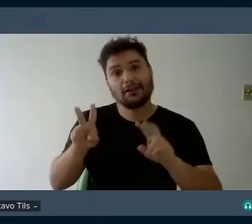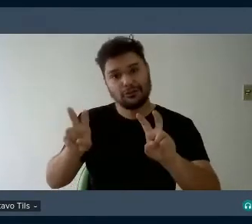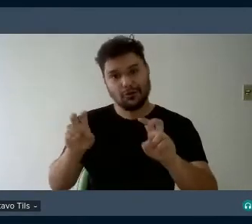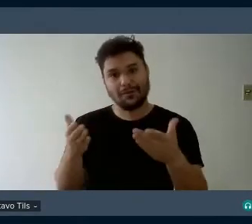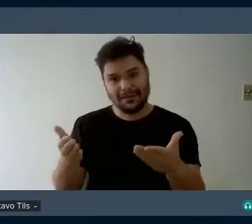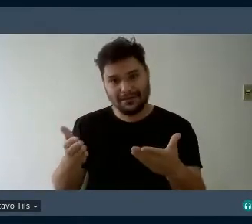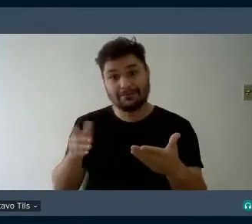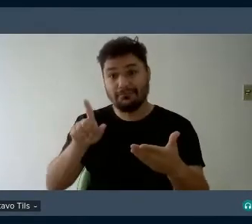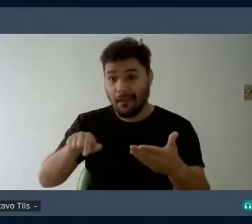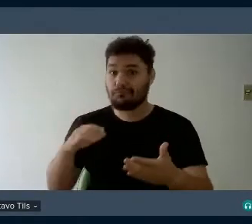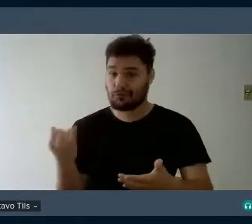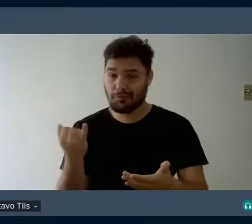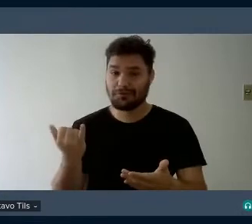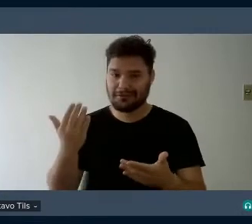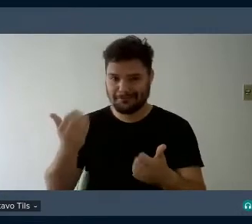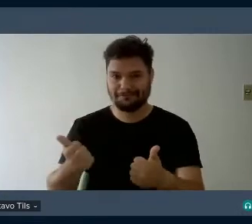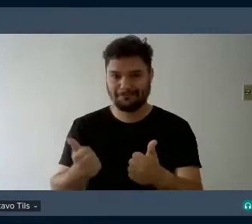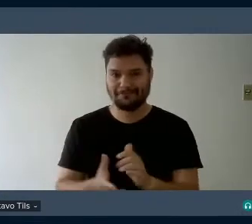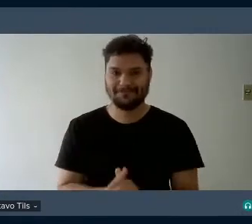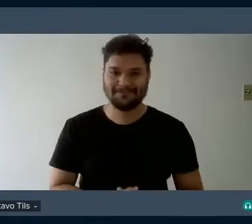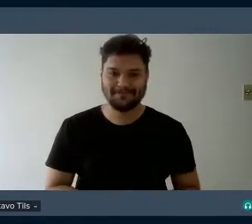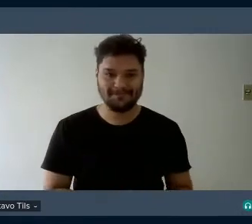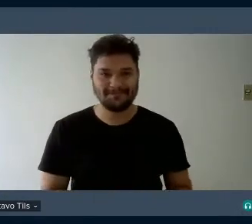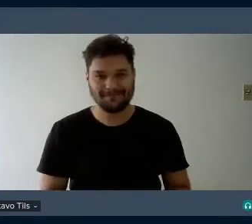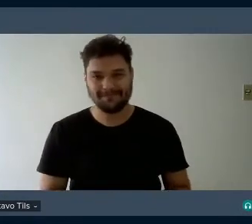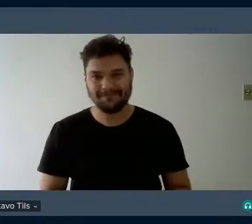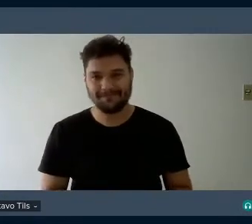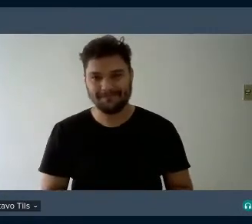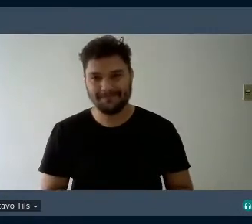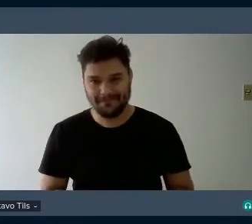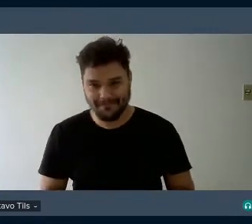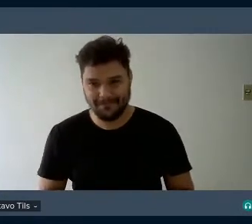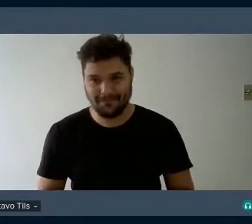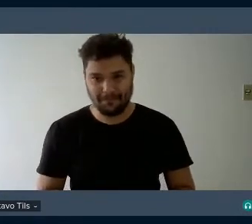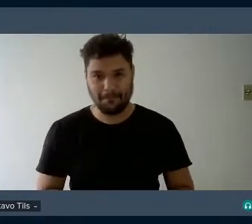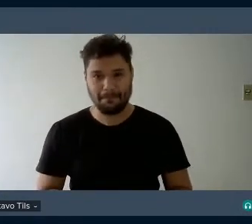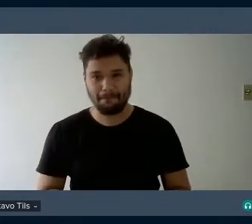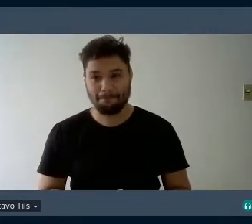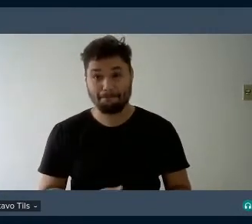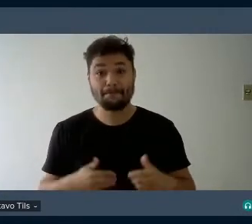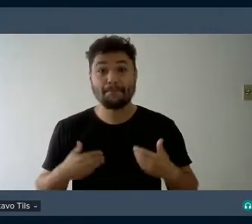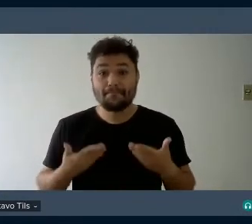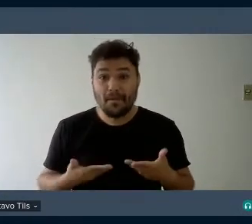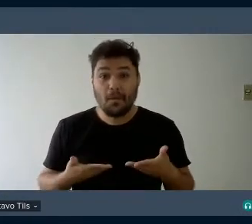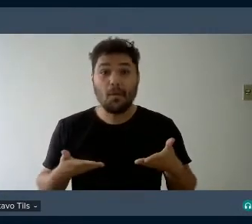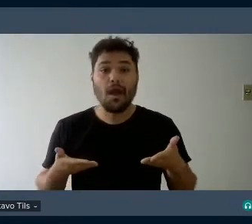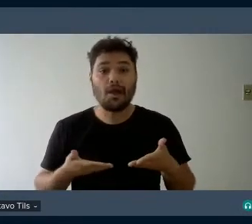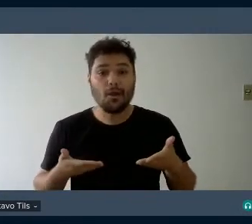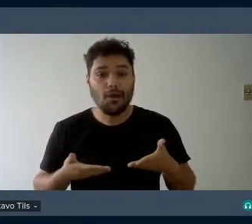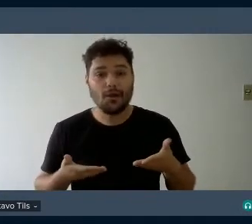questionamento tão importante, viu? Bom, agora eu passo a palavra